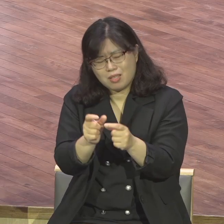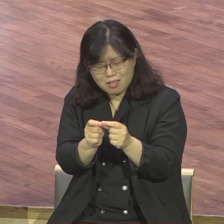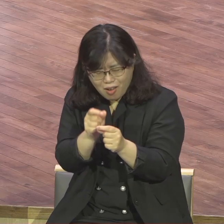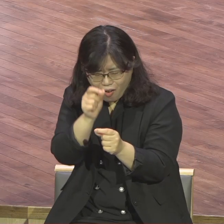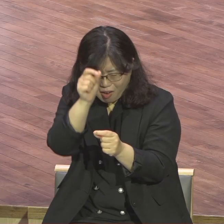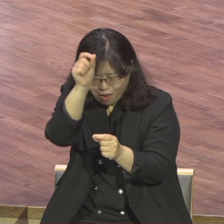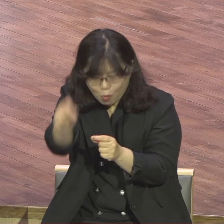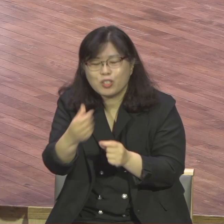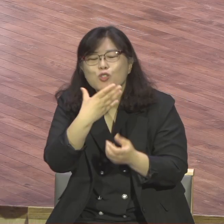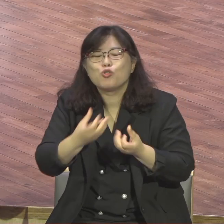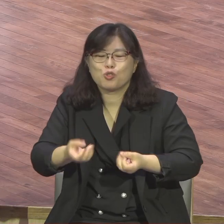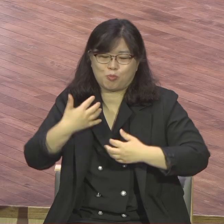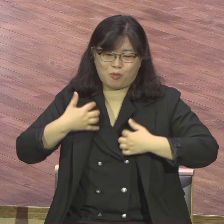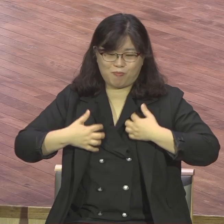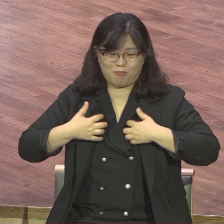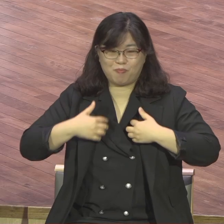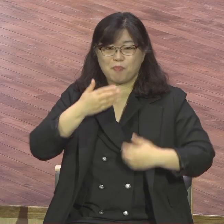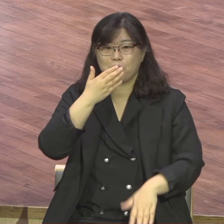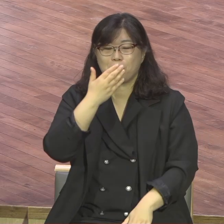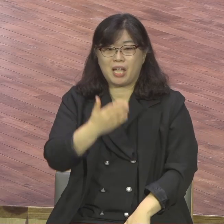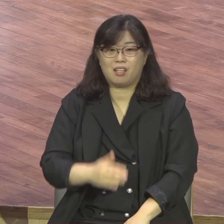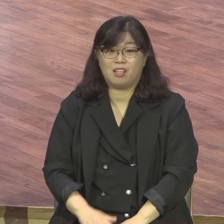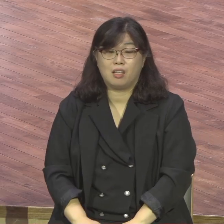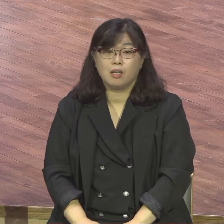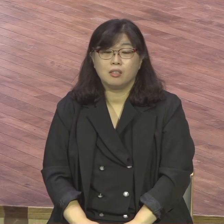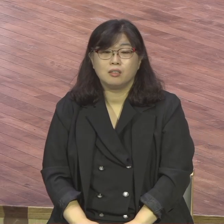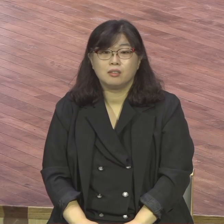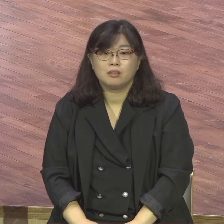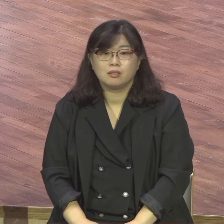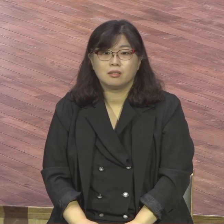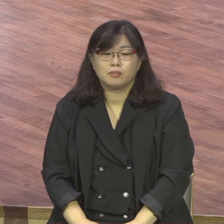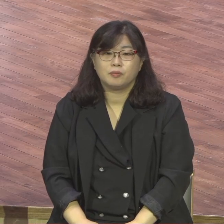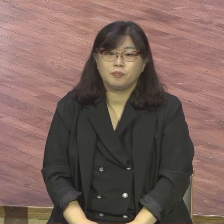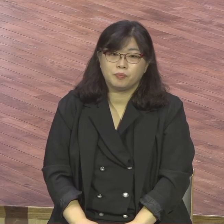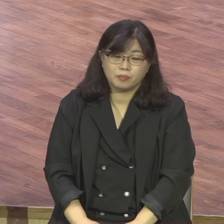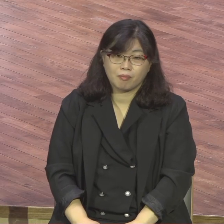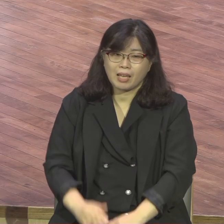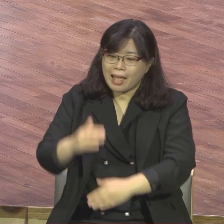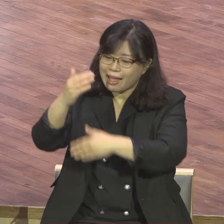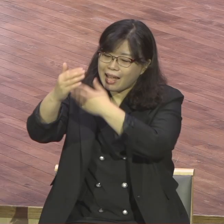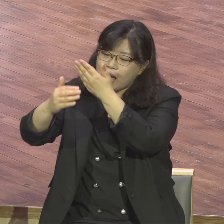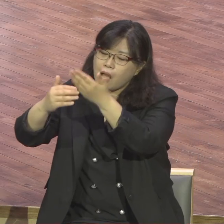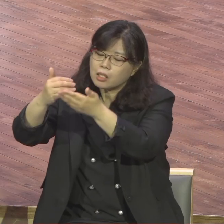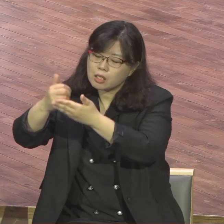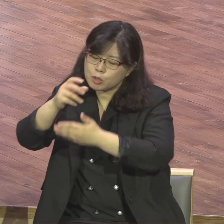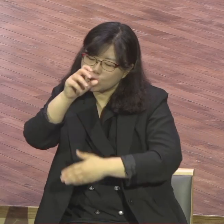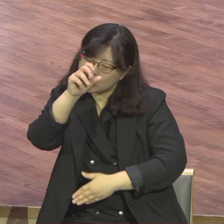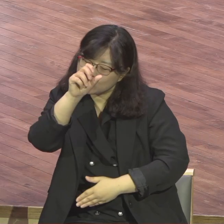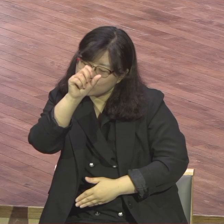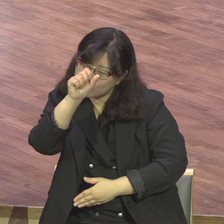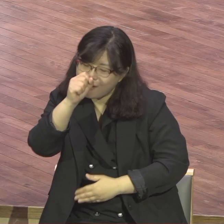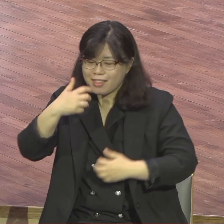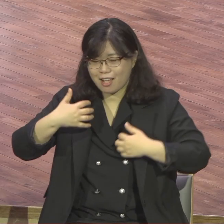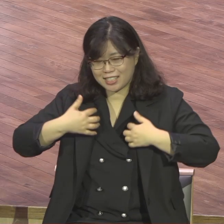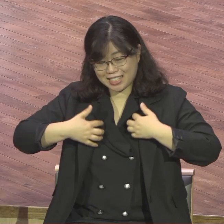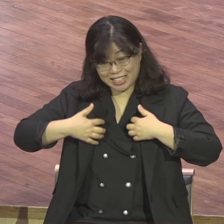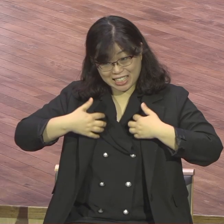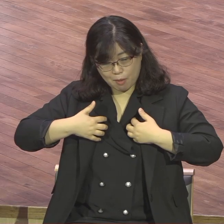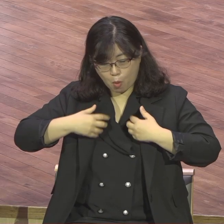마지막으로 하나님의 선하시고 기뻐하시고 온전하신 뜻이 무엇인지 분별하는